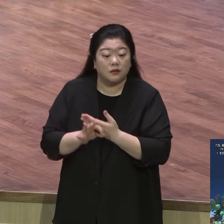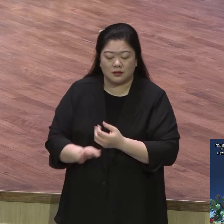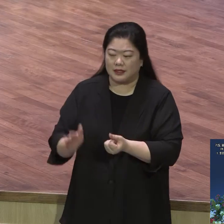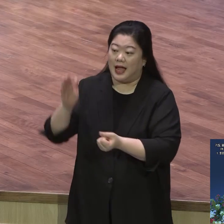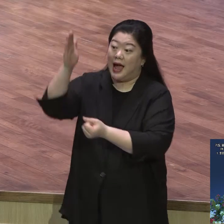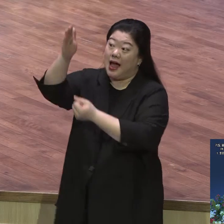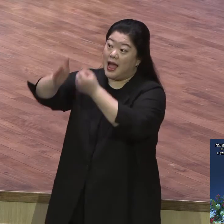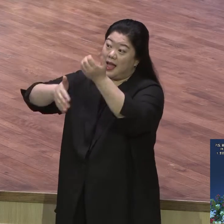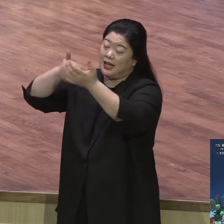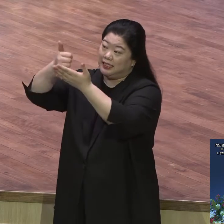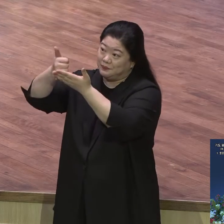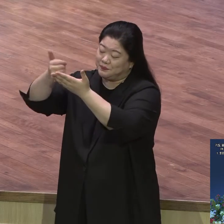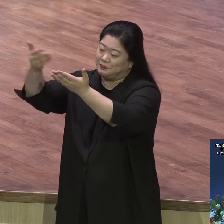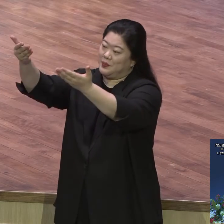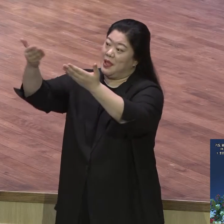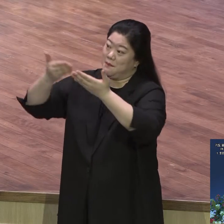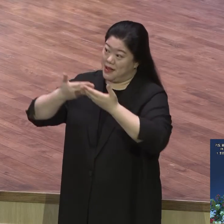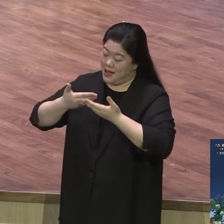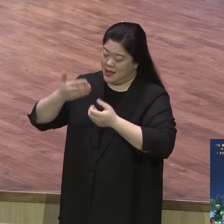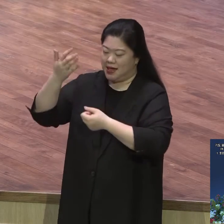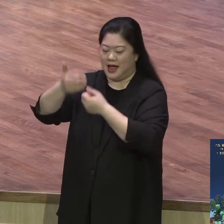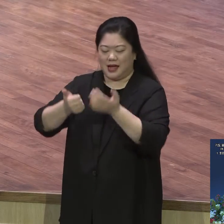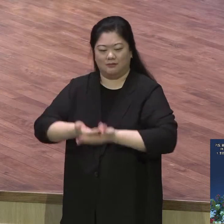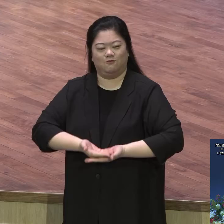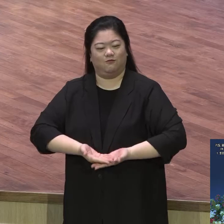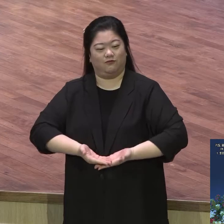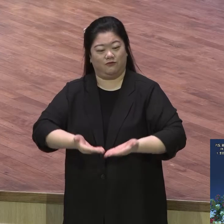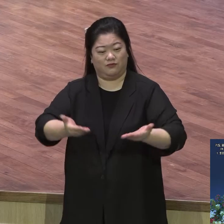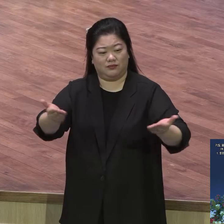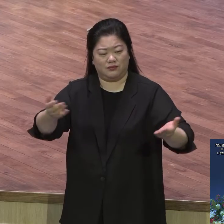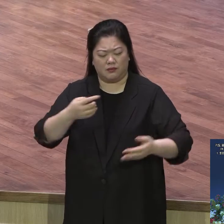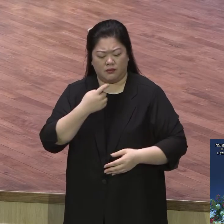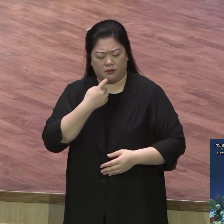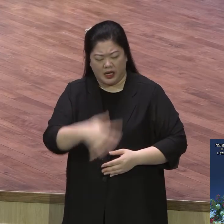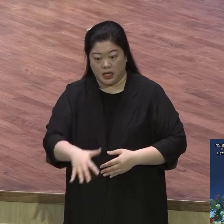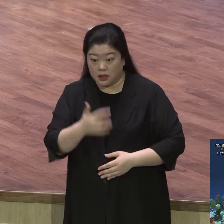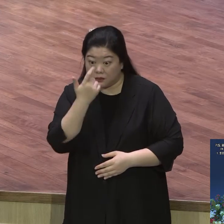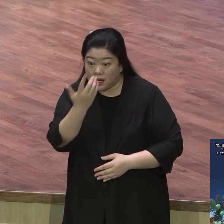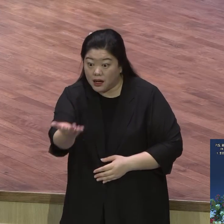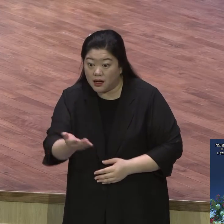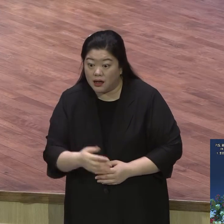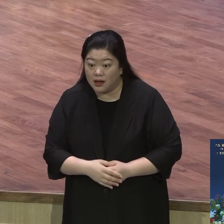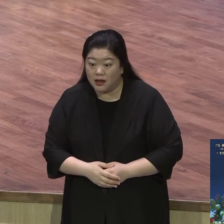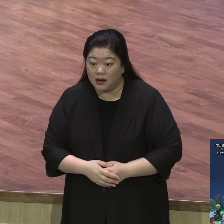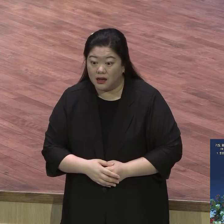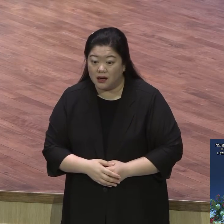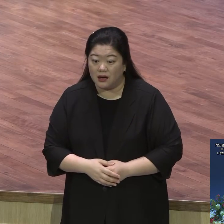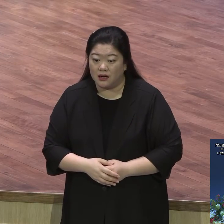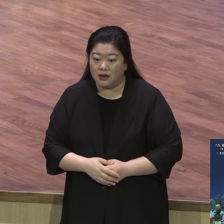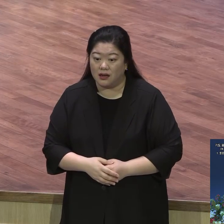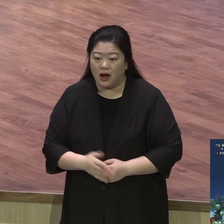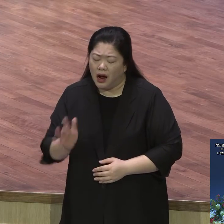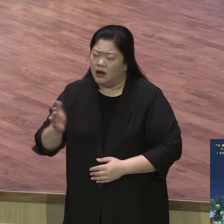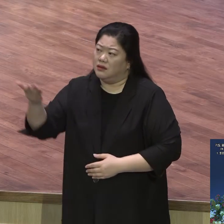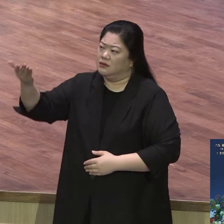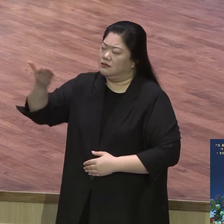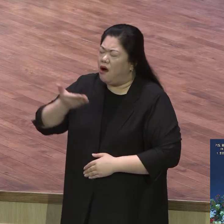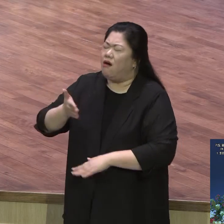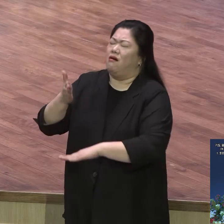특징이 있습니다 부족함이 없습니다 감사합니다 더 달라지다 감사해요 주셔서